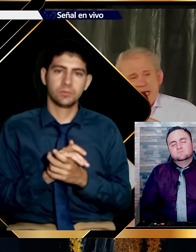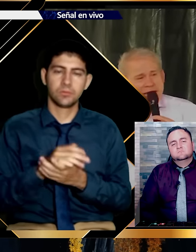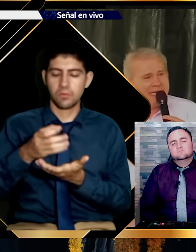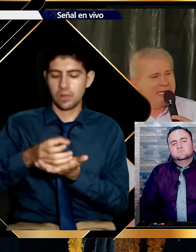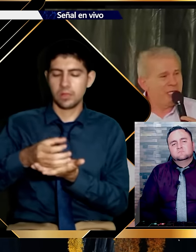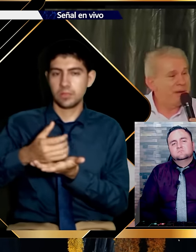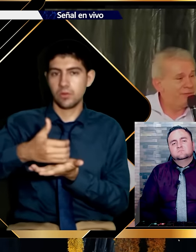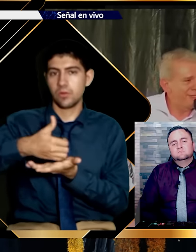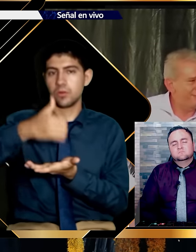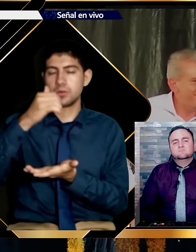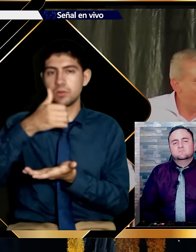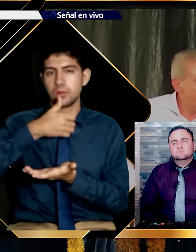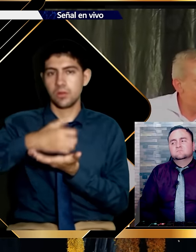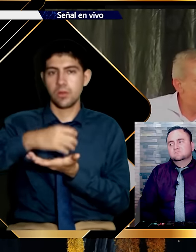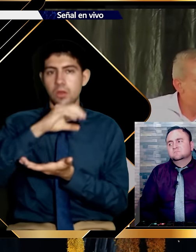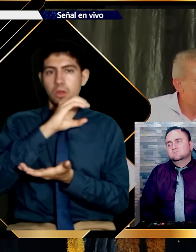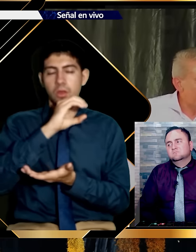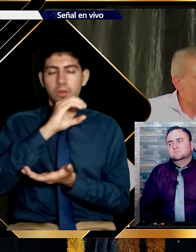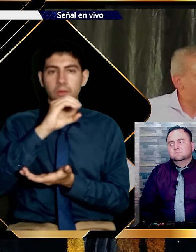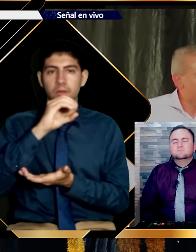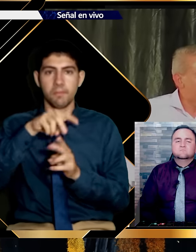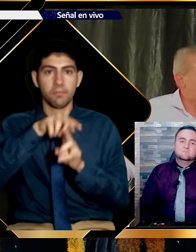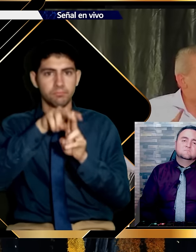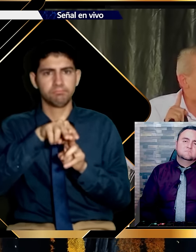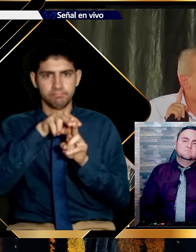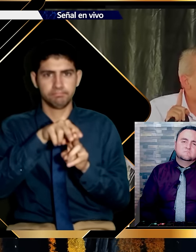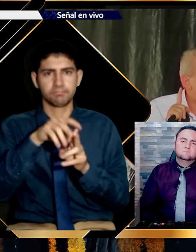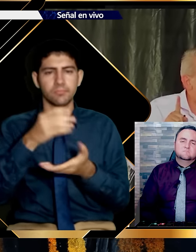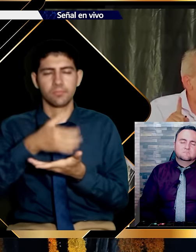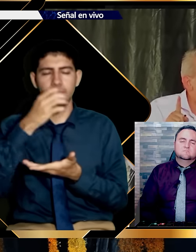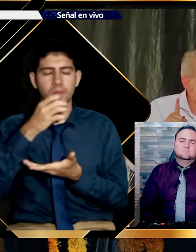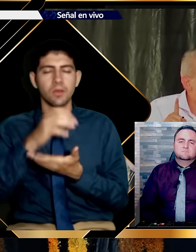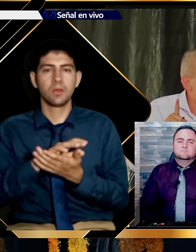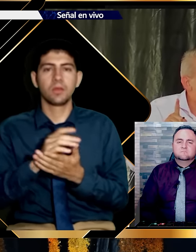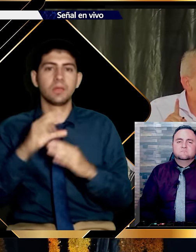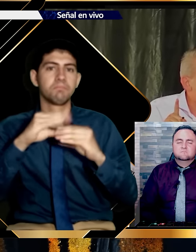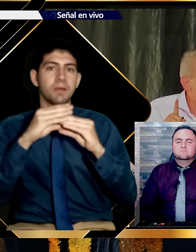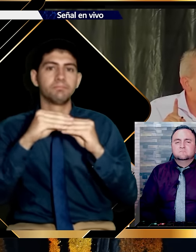Colombiana. pan francés. Y a veces una sola comida al día.